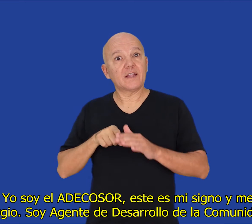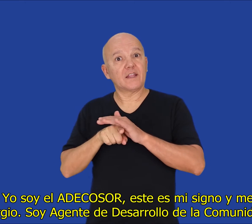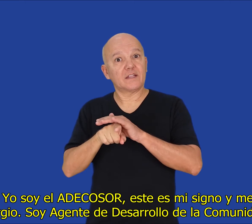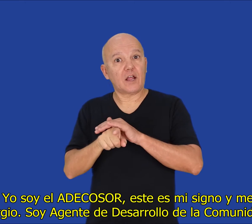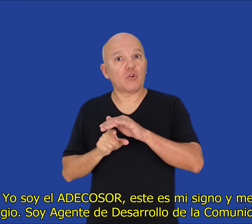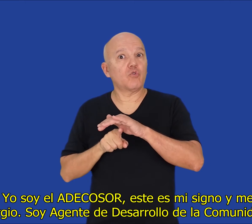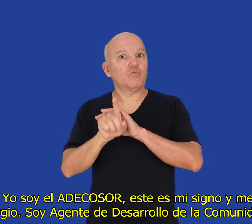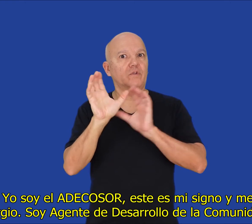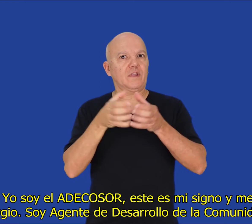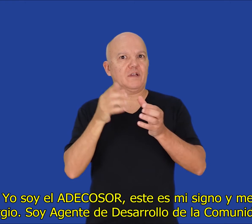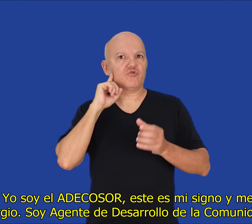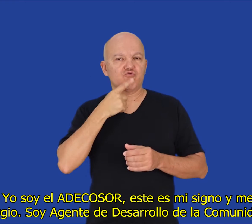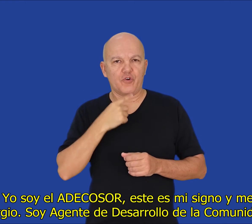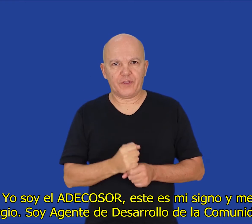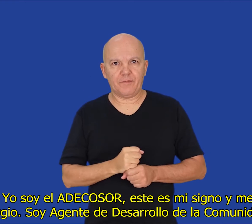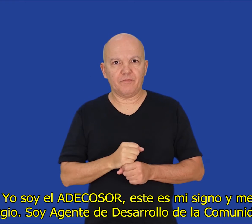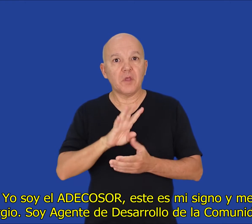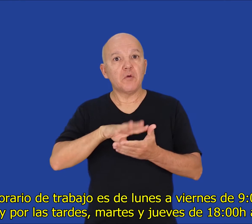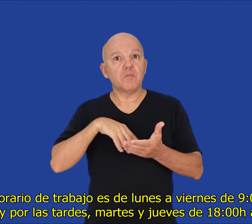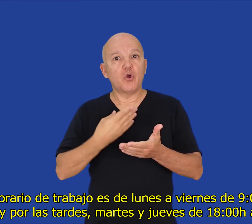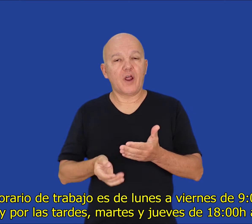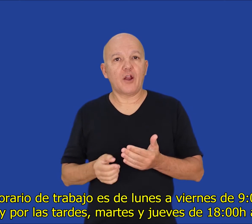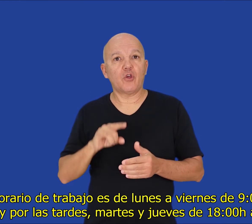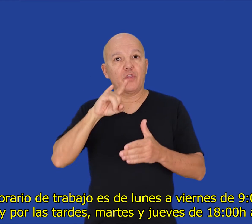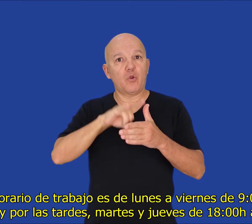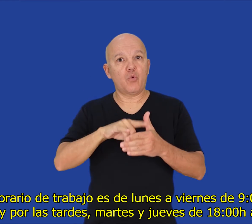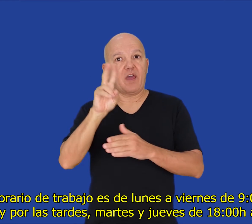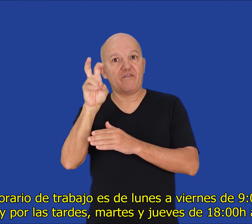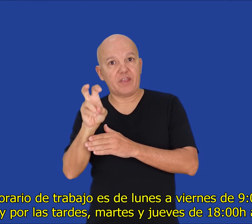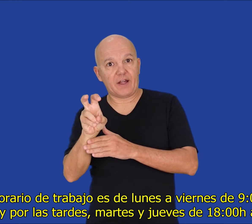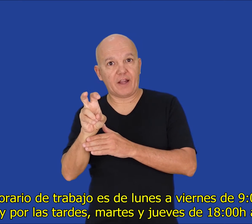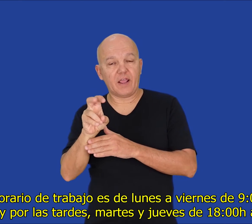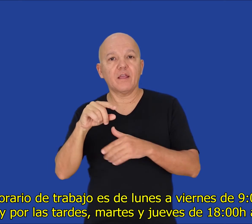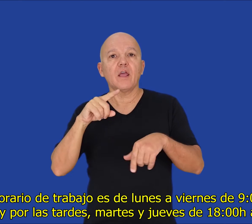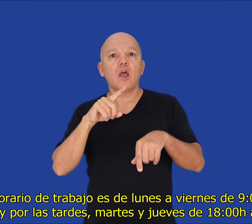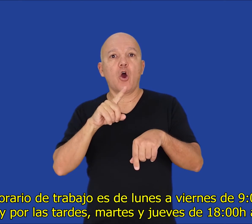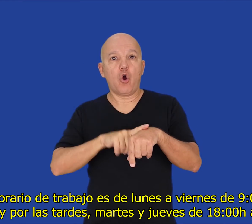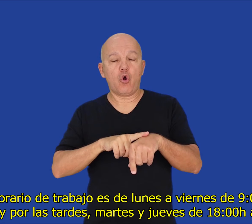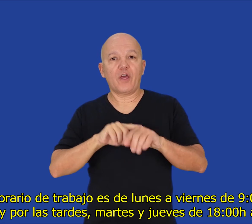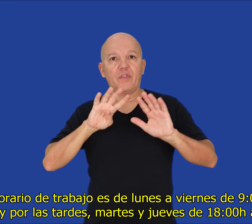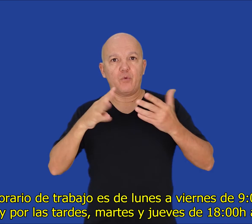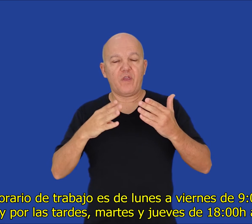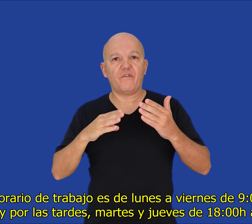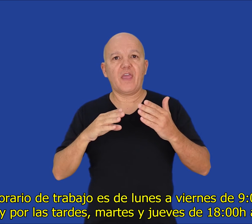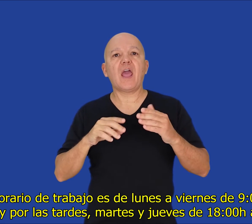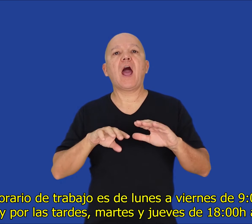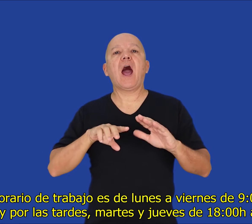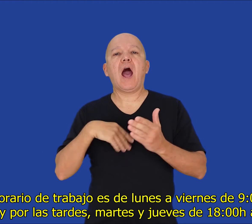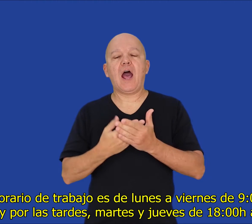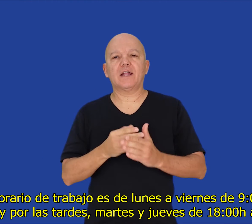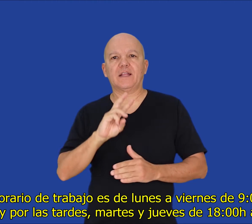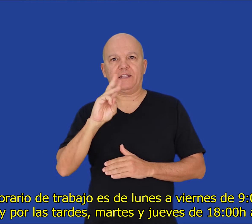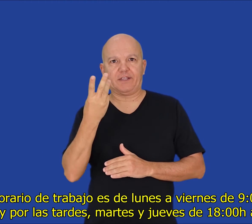desarrollo de la comunidad sorda. Mi horario de trabajo es de lunes a viernes de 9 de la mañana a 3 de la tarde.